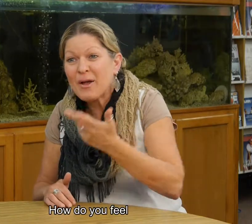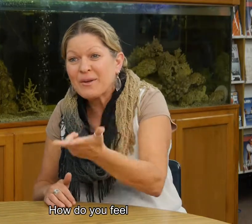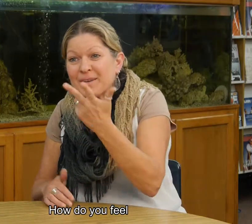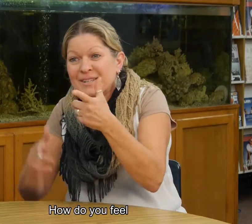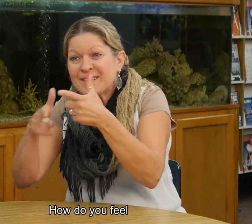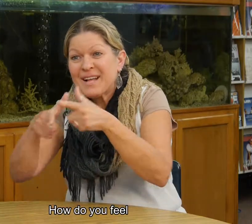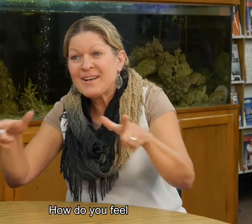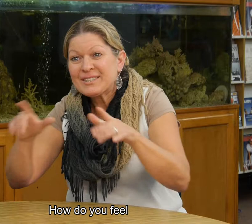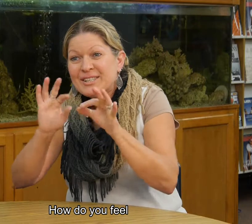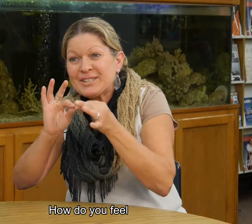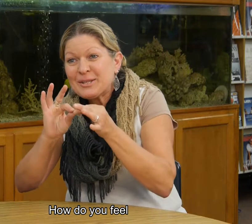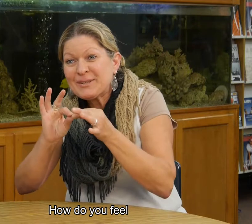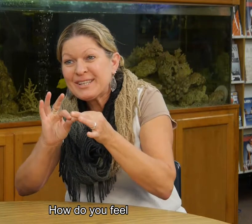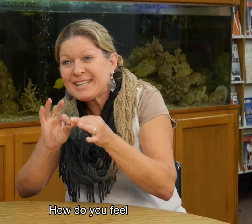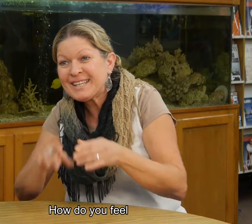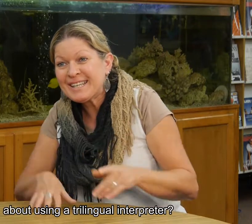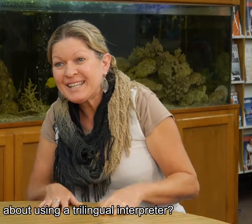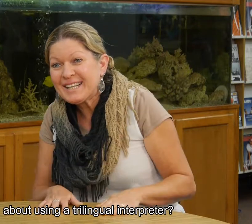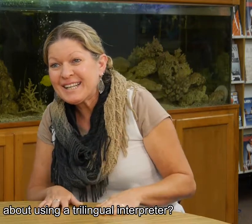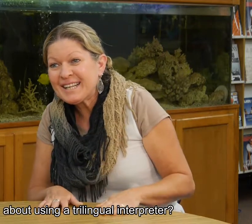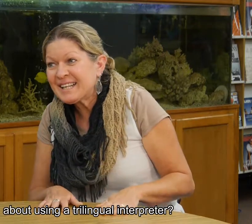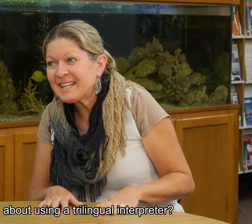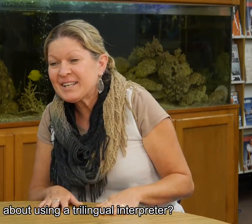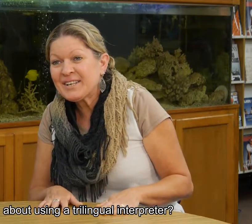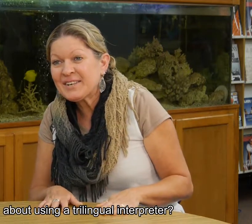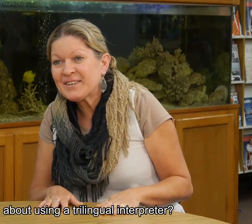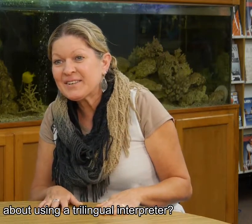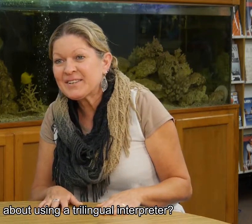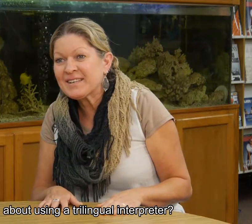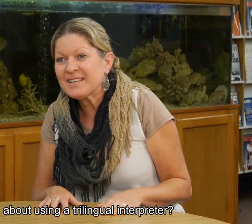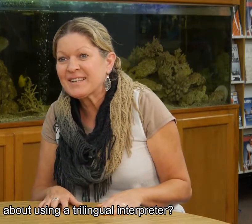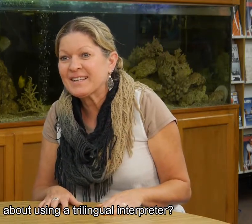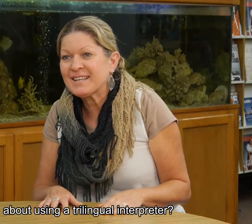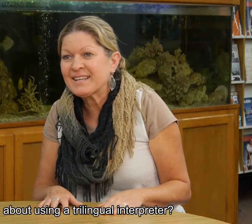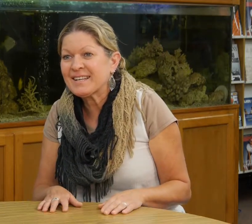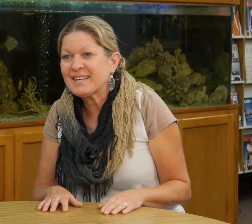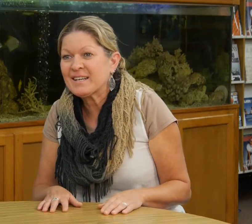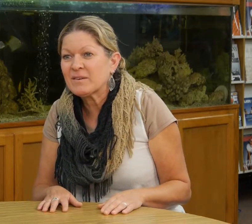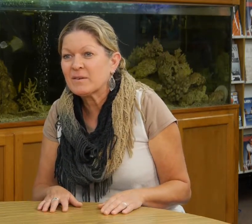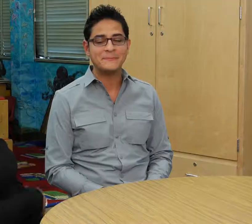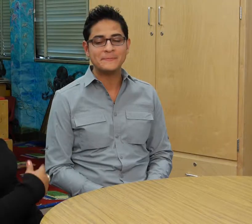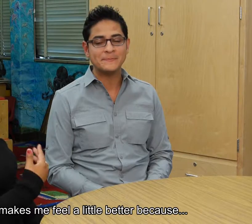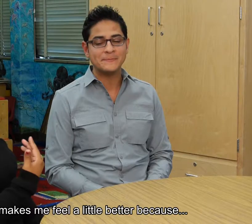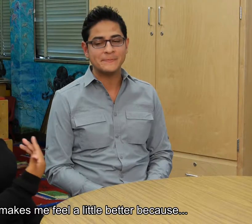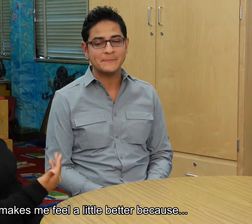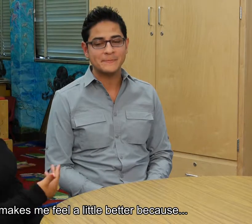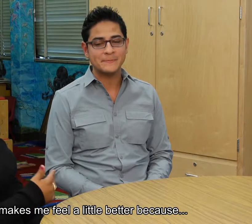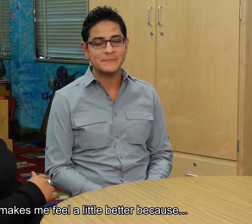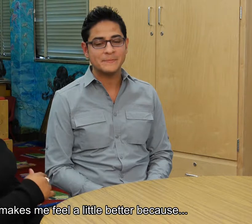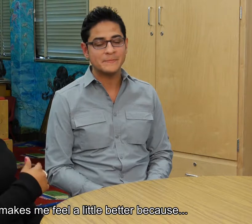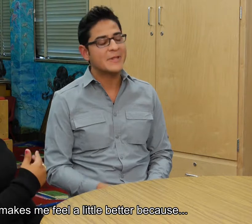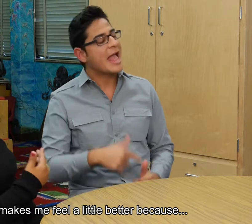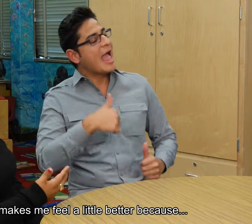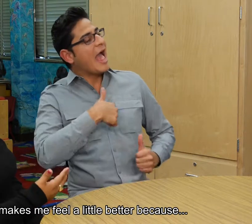Quería preguntarle, ¿cómo se siente acerca del uso de un intérprete trilingüe? Este, me hace sentir un poquito mejor.